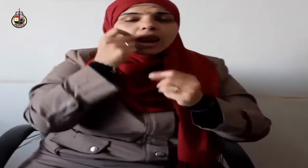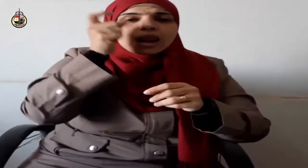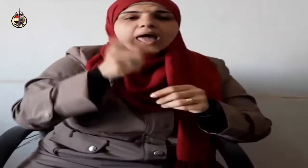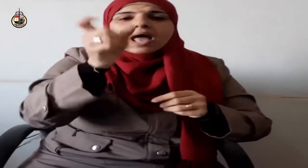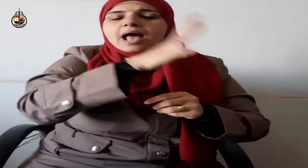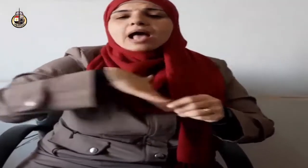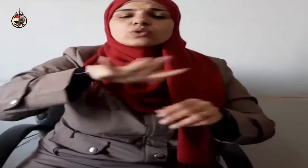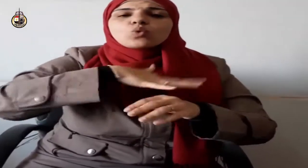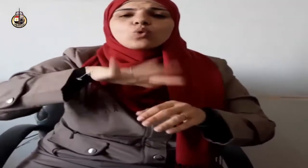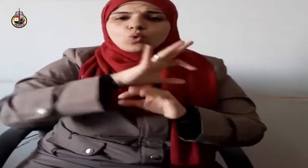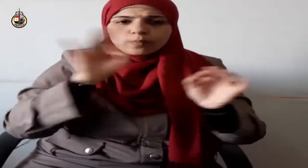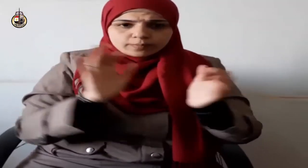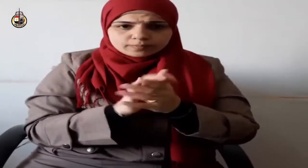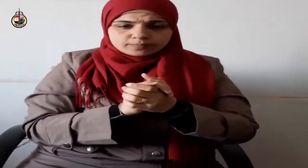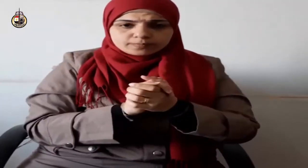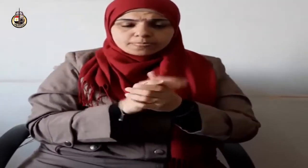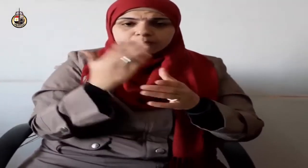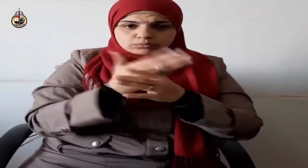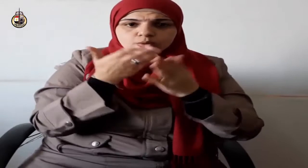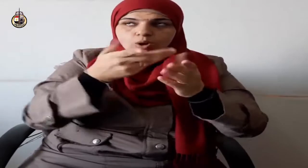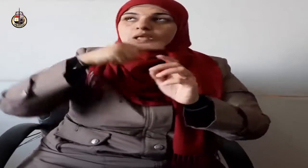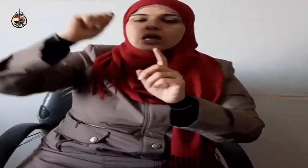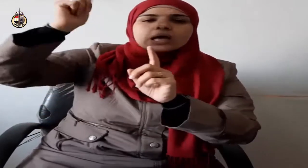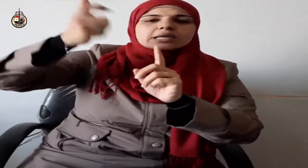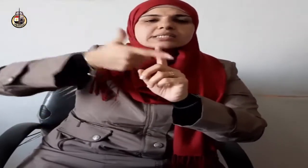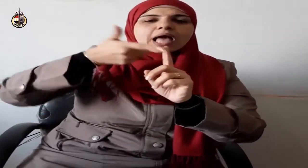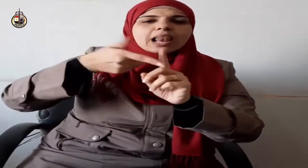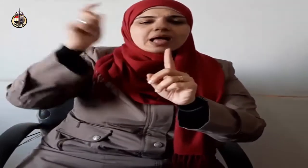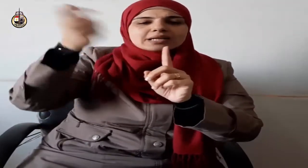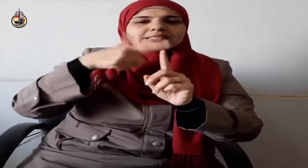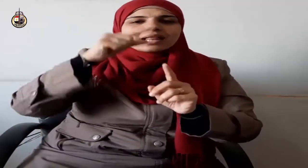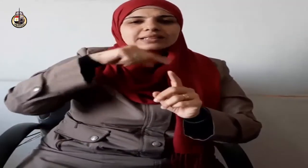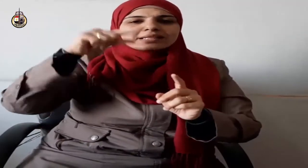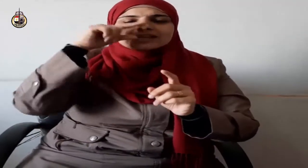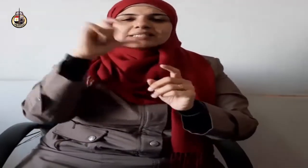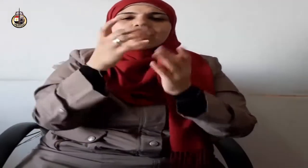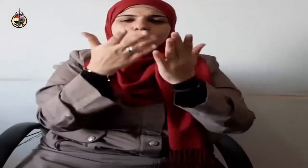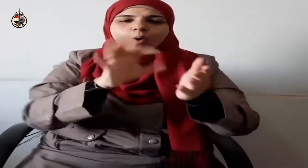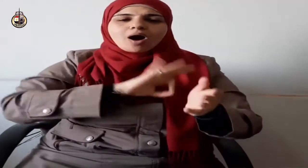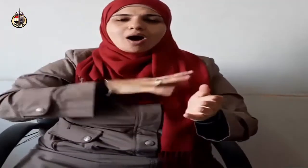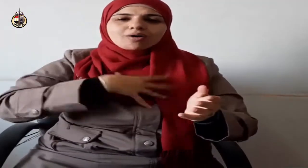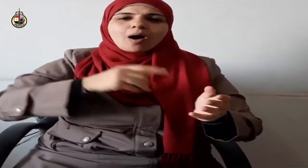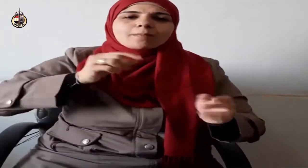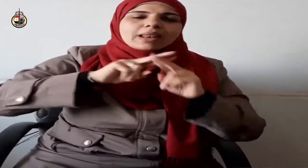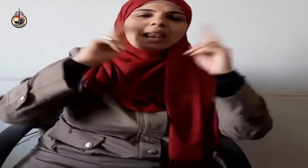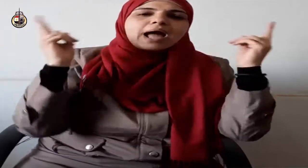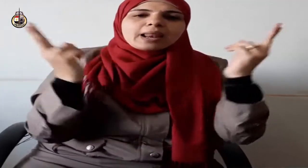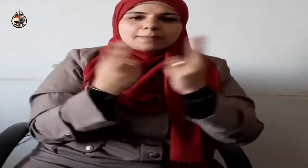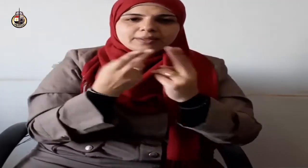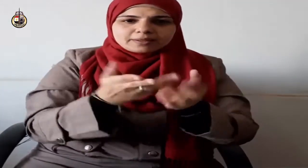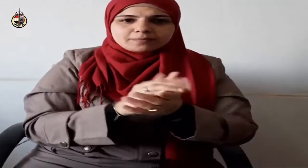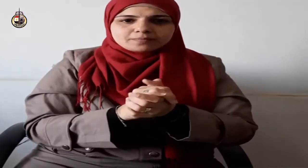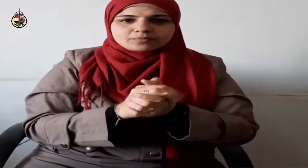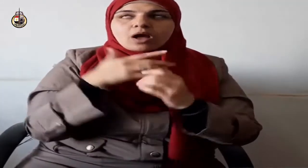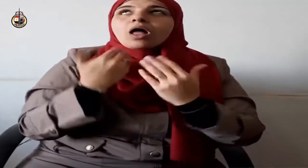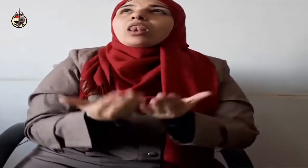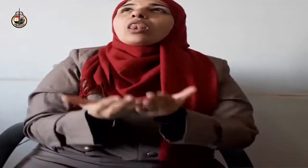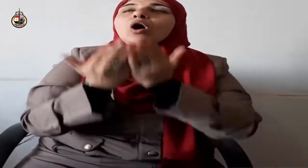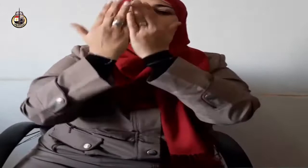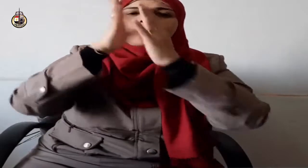لأن العباد إذا علموا علم اليقين أنهم لا يغيبون عن نظر الله عز